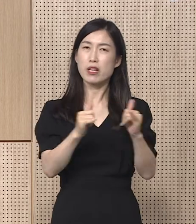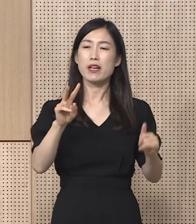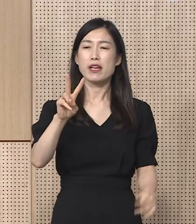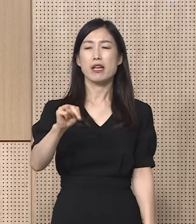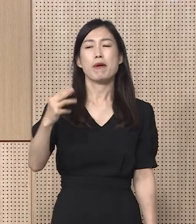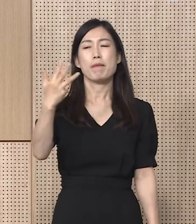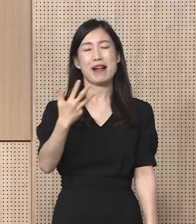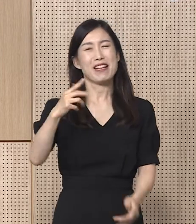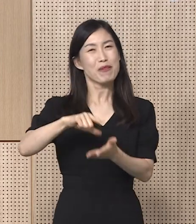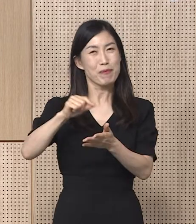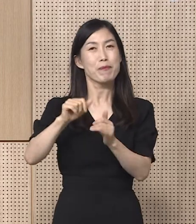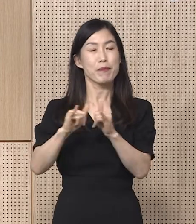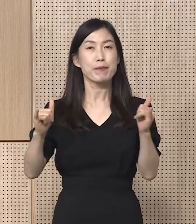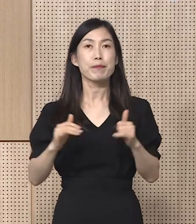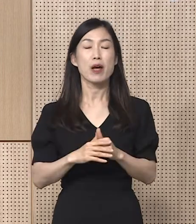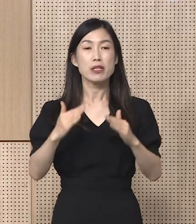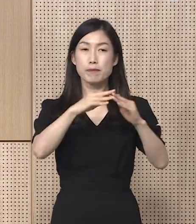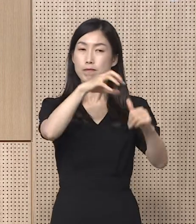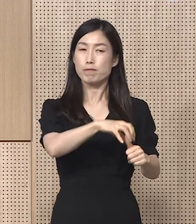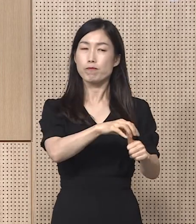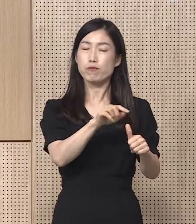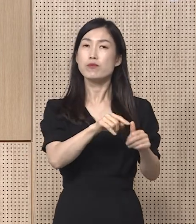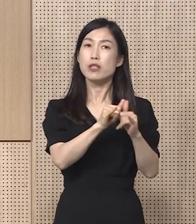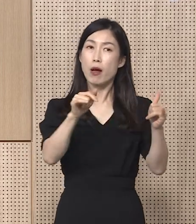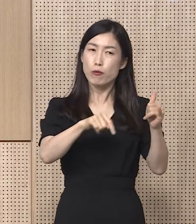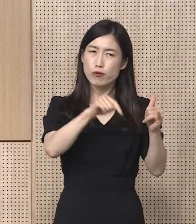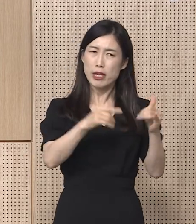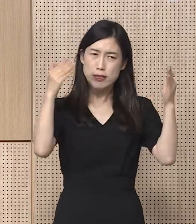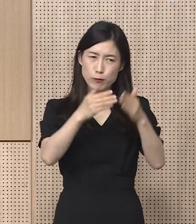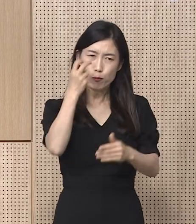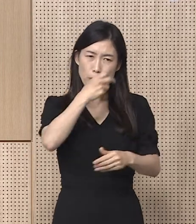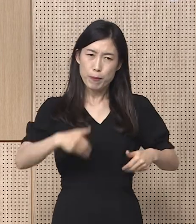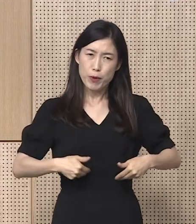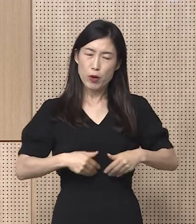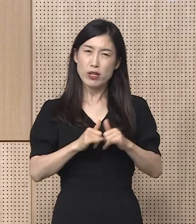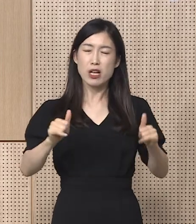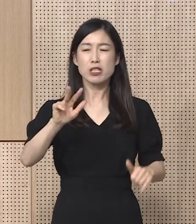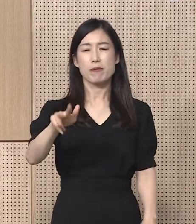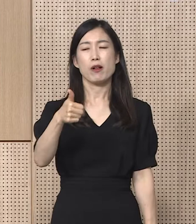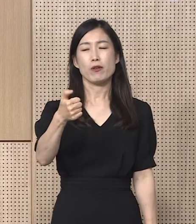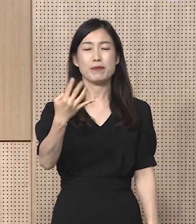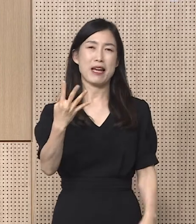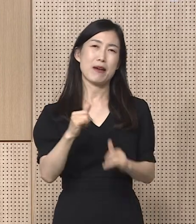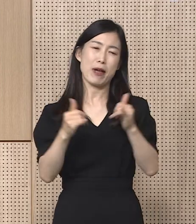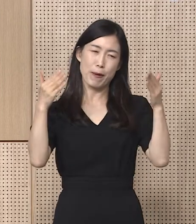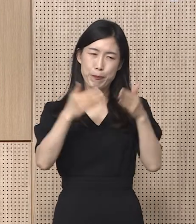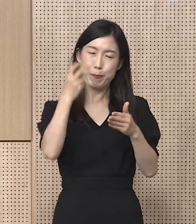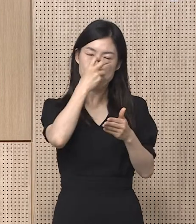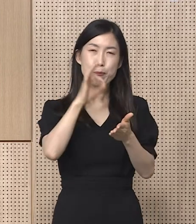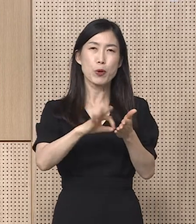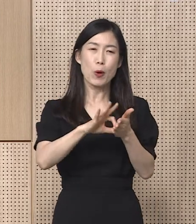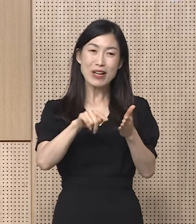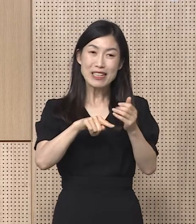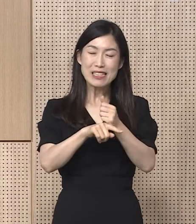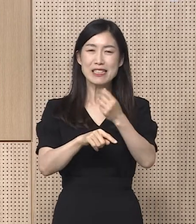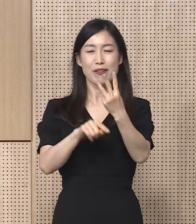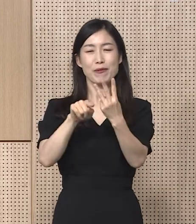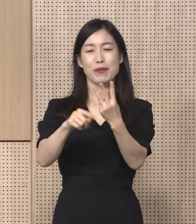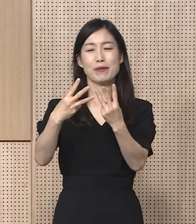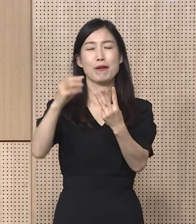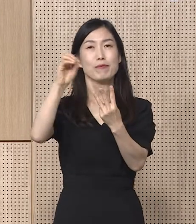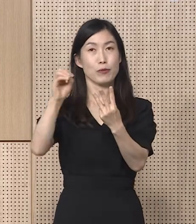,011명입니다. 재택치료 대상자 중 집중관리군은 753명으로 전체 대상자의 3.3%이며